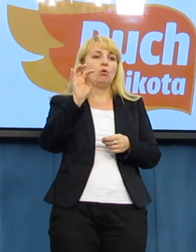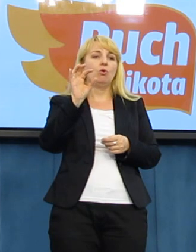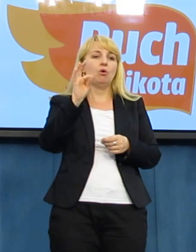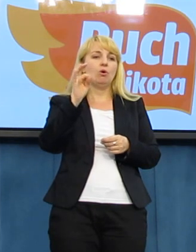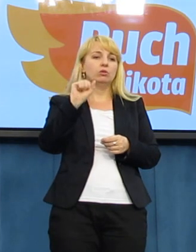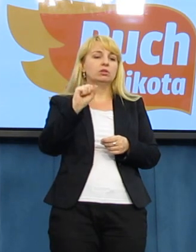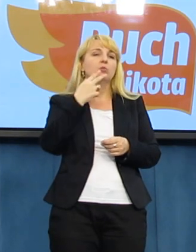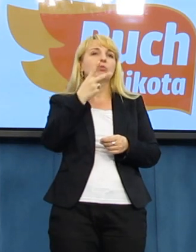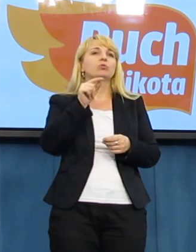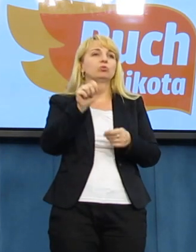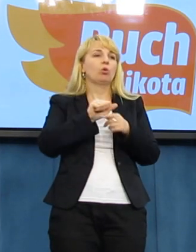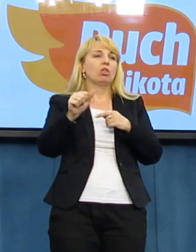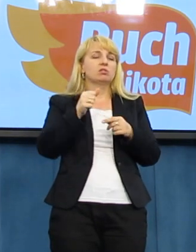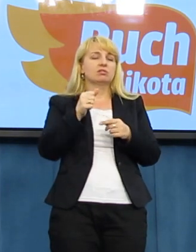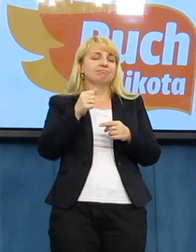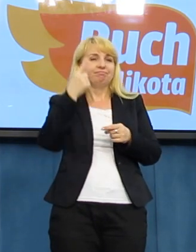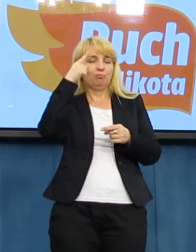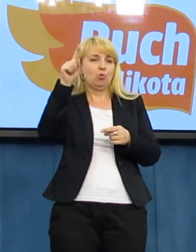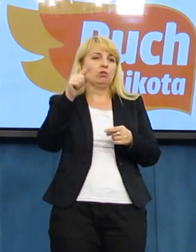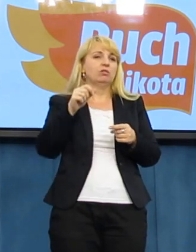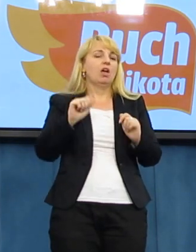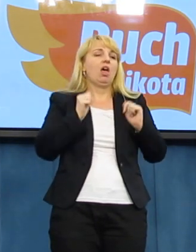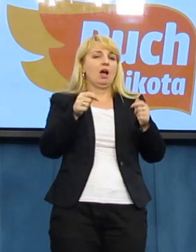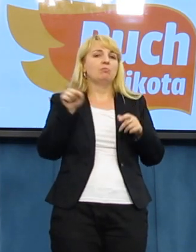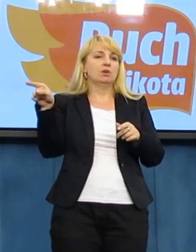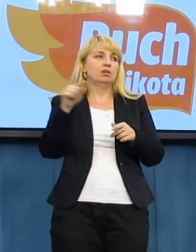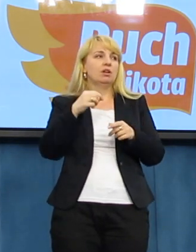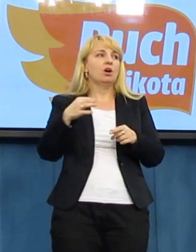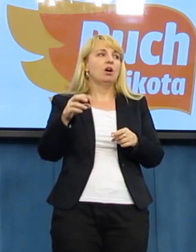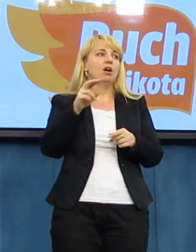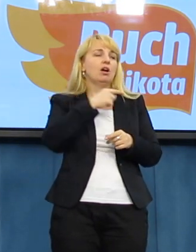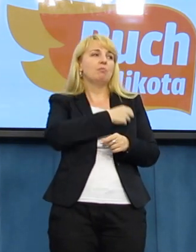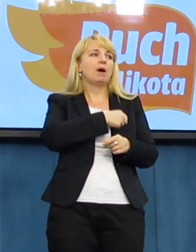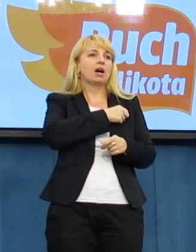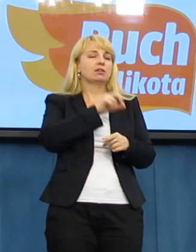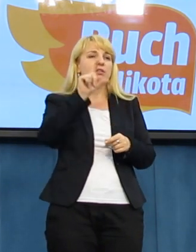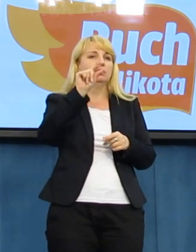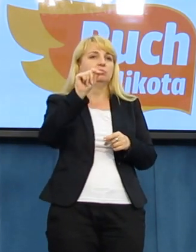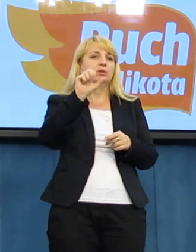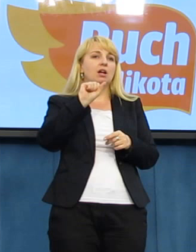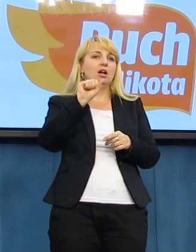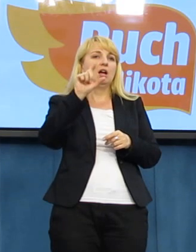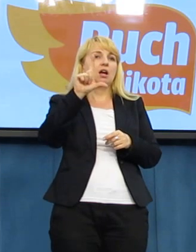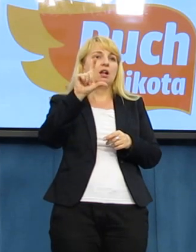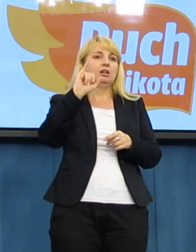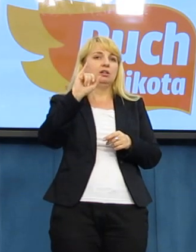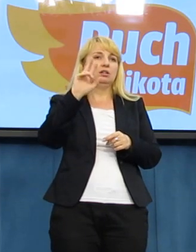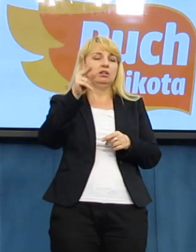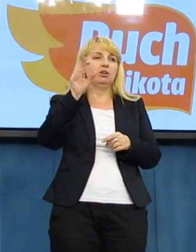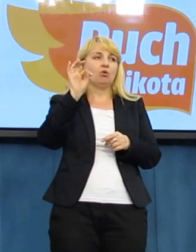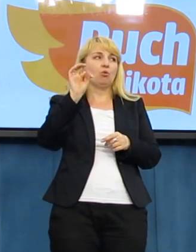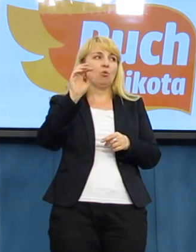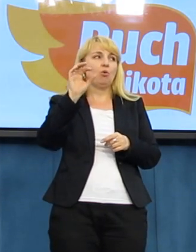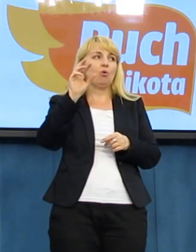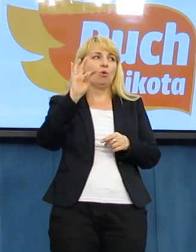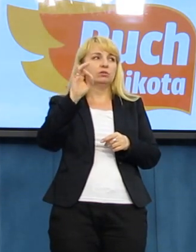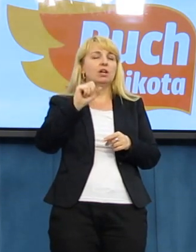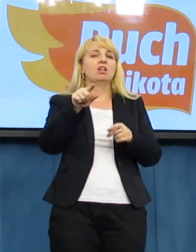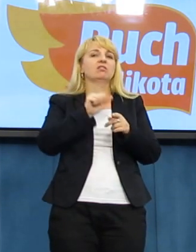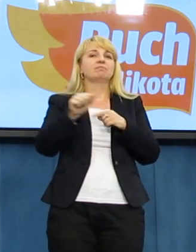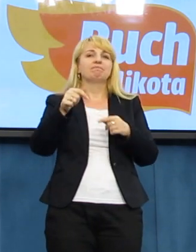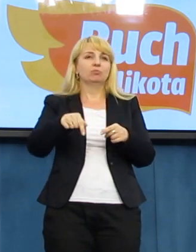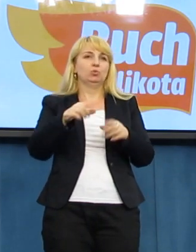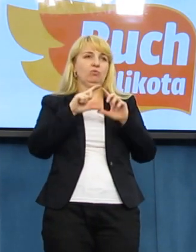No cóż, nie ma co komentować, tak szczerze mówiąc. Pan prezes Karczyński powiedział to, przeszło dwóch, dwóch milionów